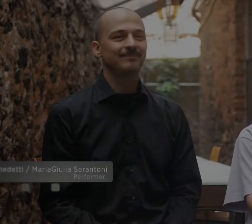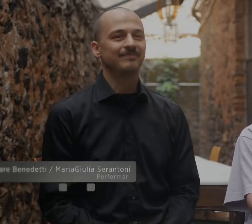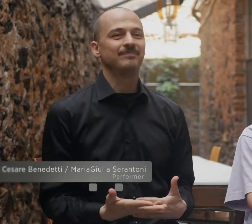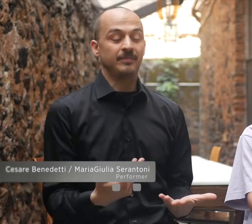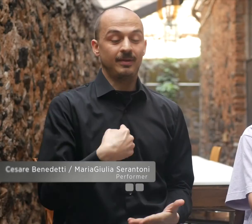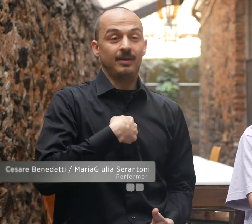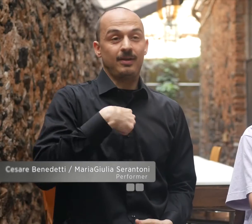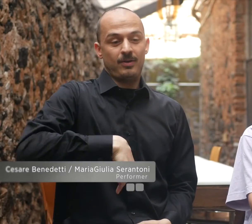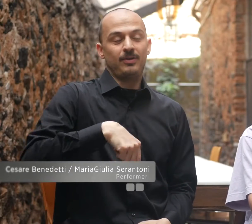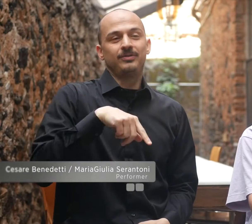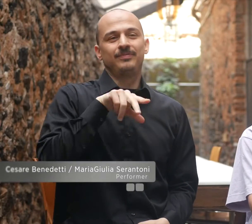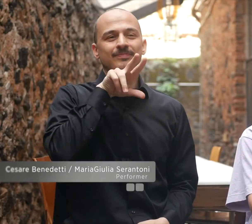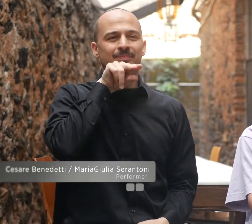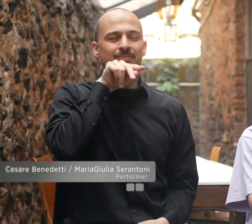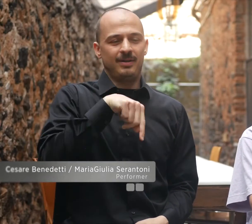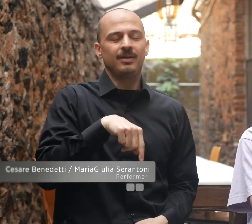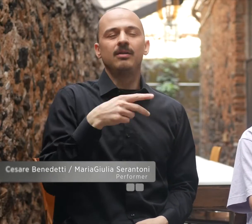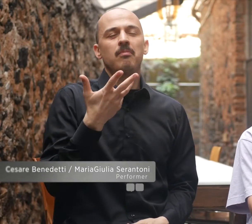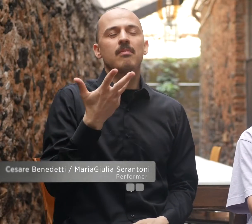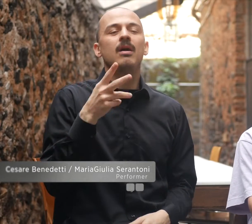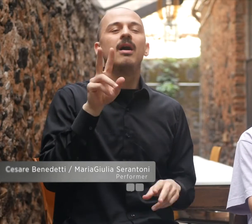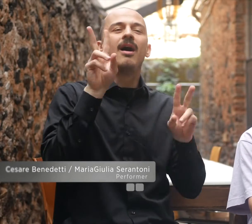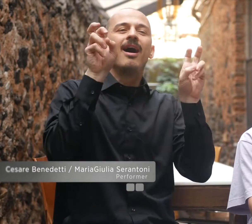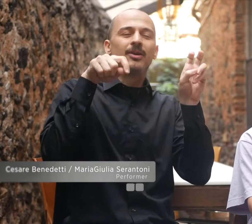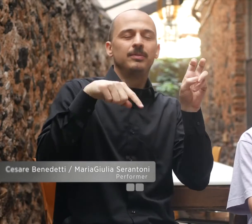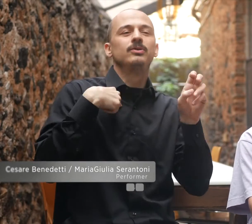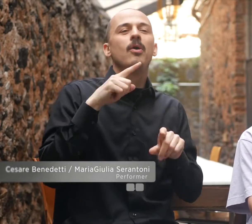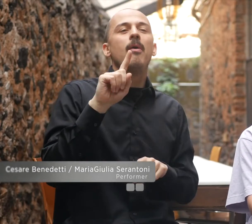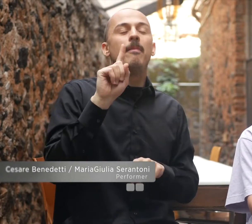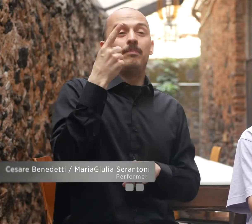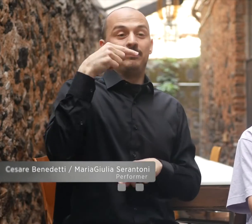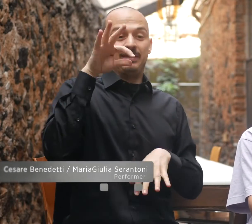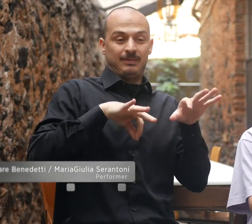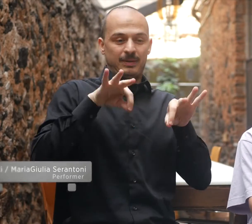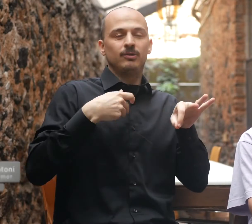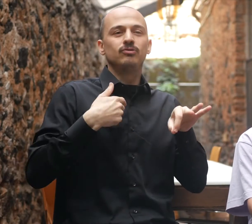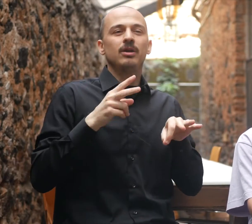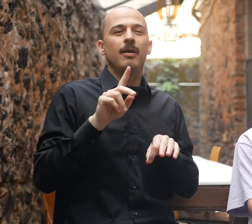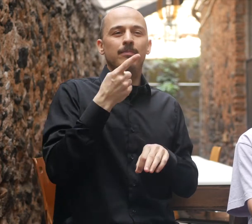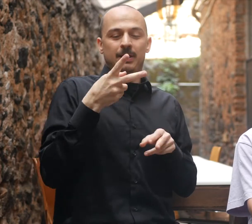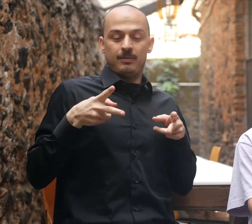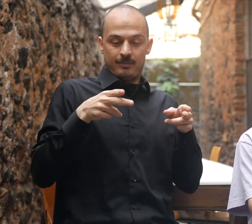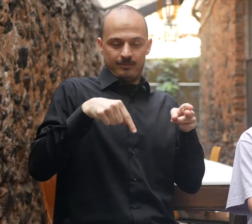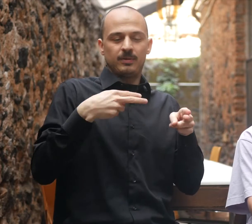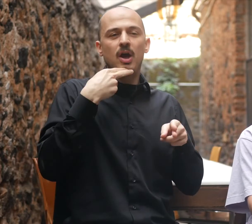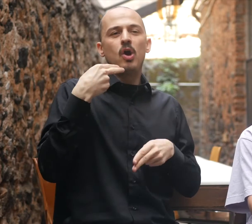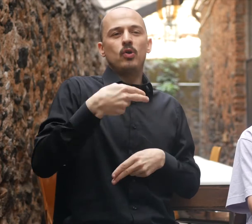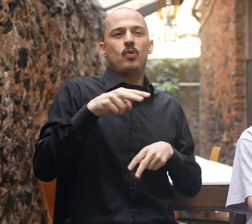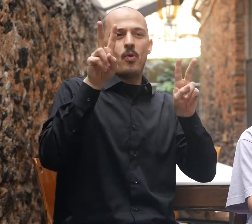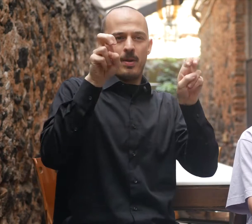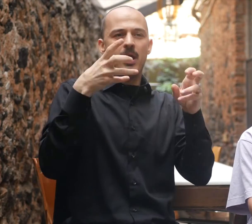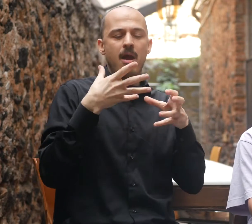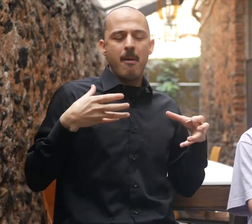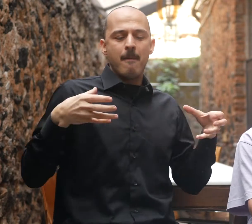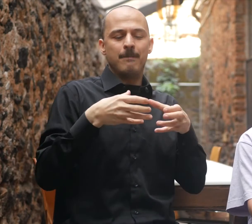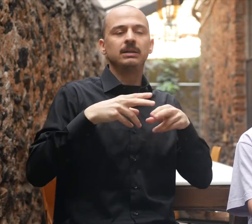Io vi parlerò di una delle prime scene che abbiamo creato, la scena della massa statica. Per